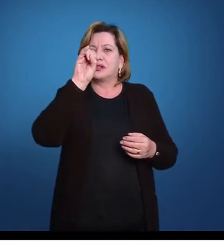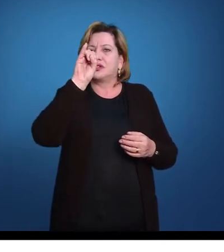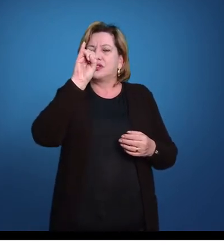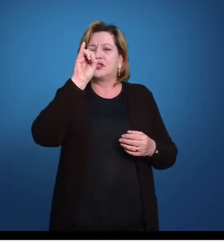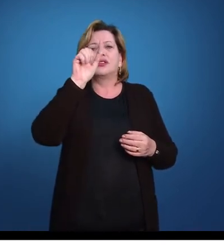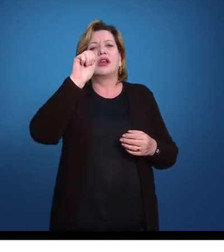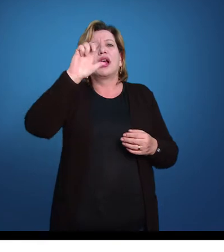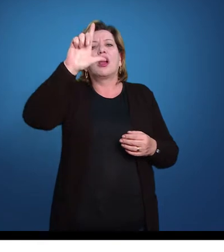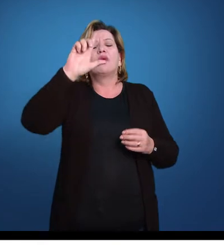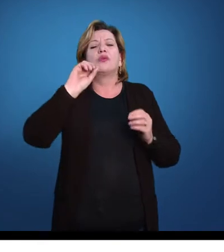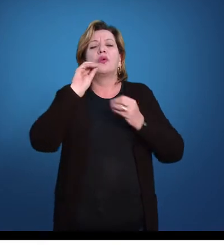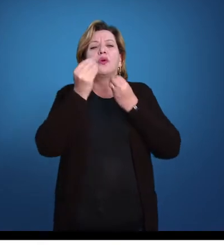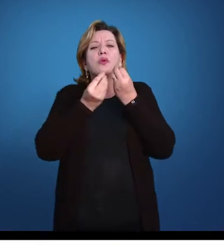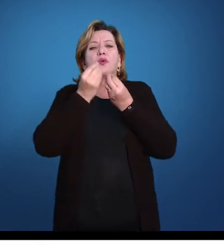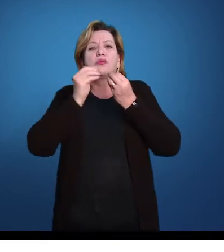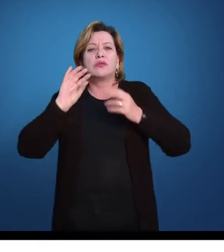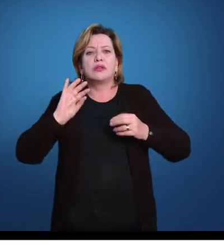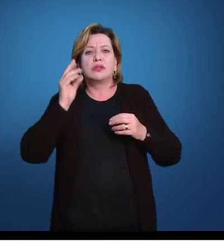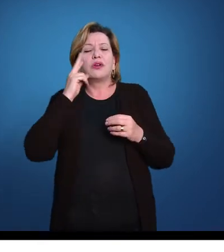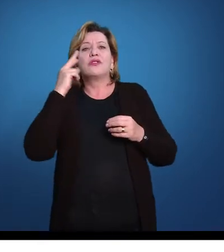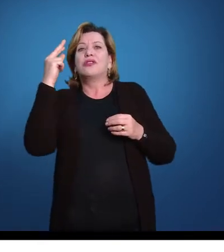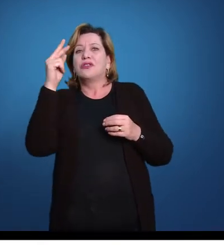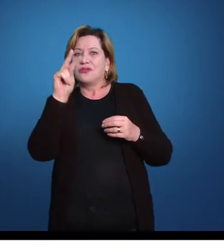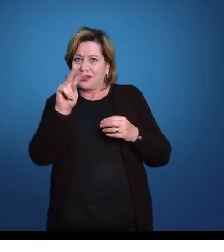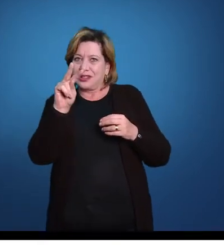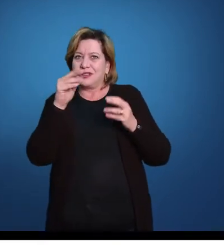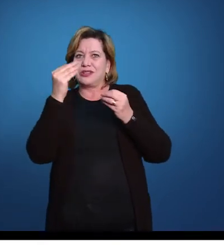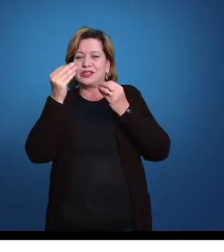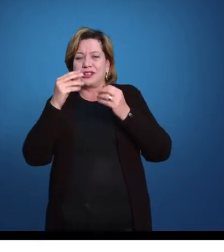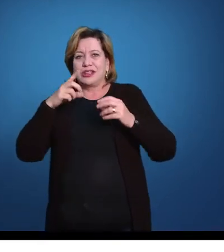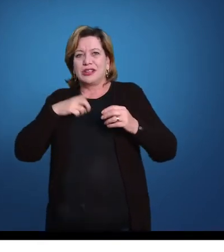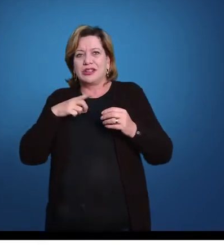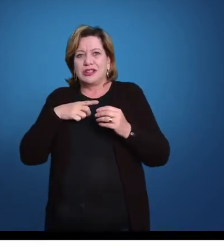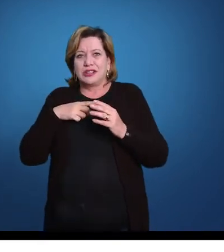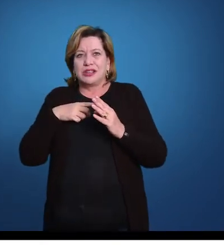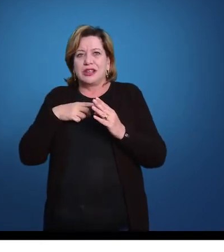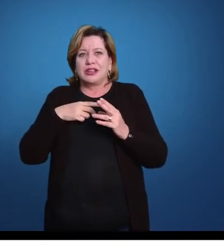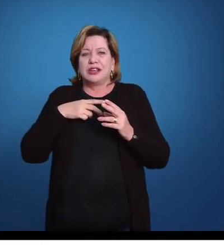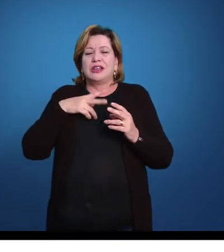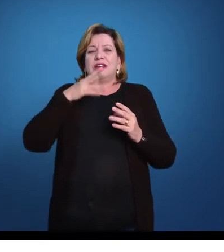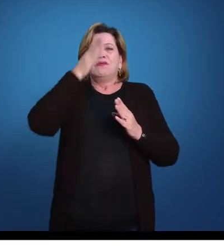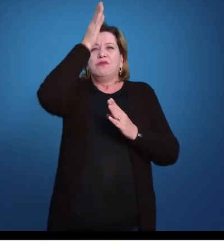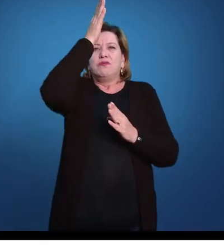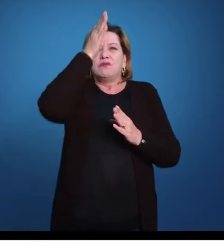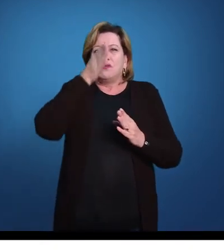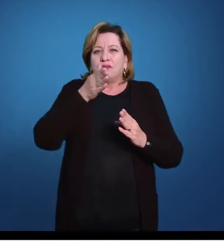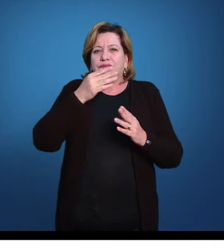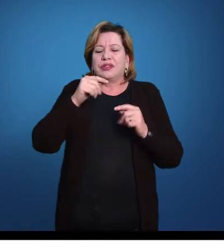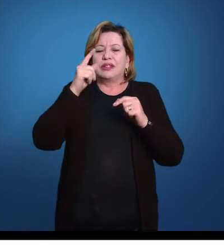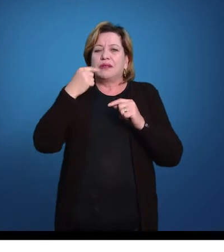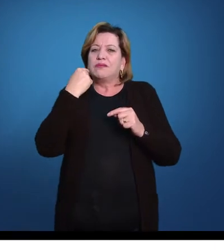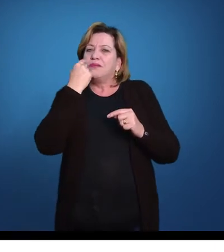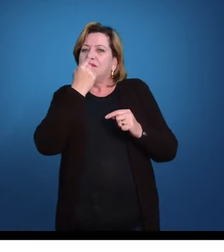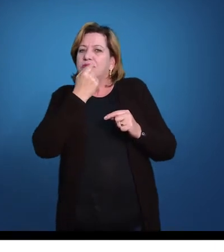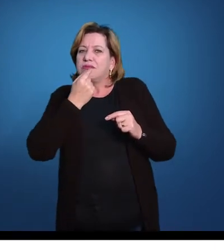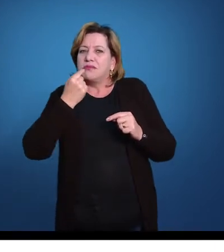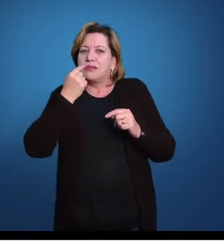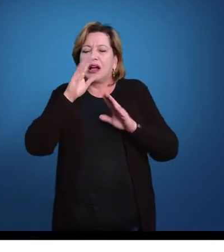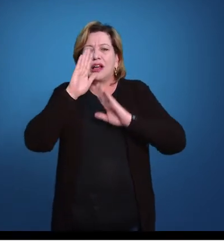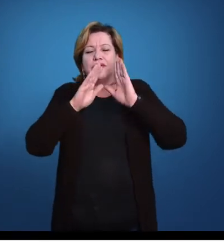Então, agora, olhando aqui na tela, a gente tinha um organismo vermiforme, com a boca aqui, às vezes com anos, às vezes não,